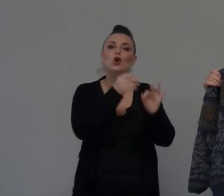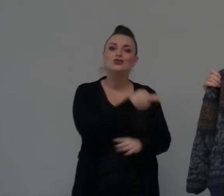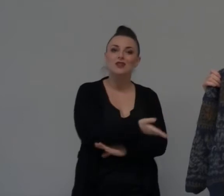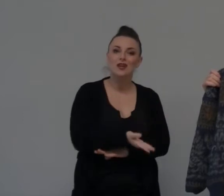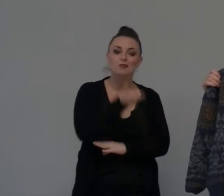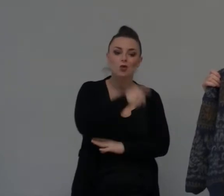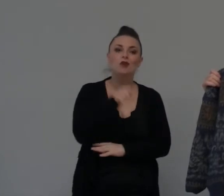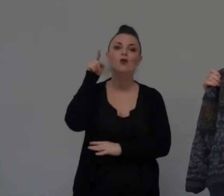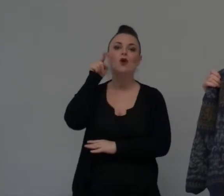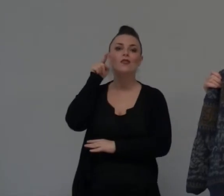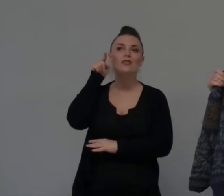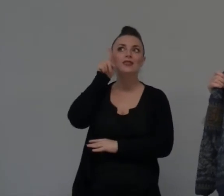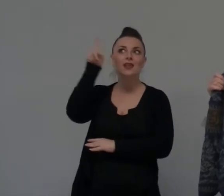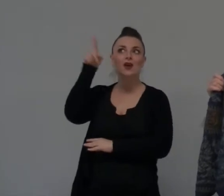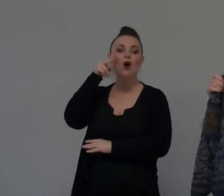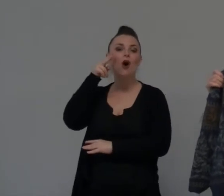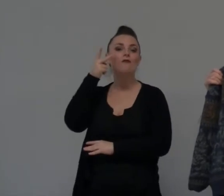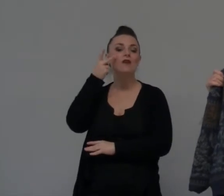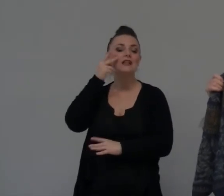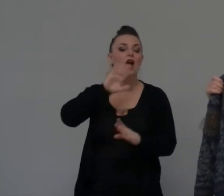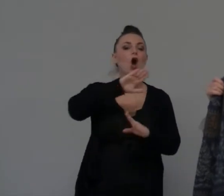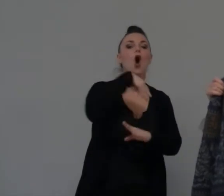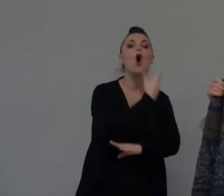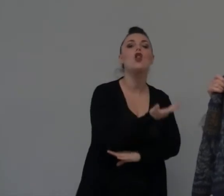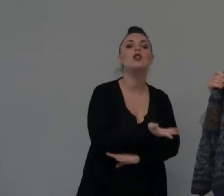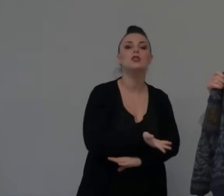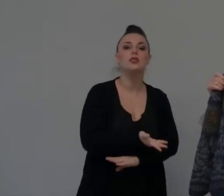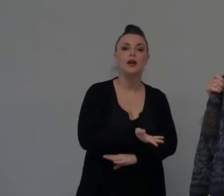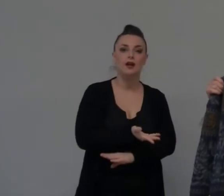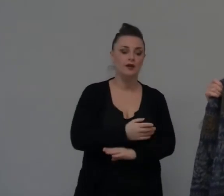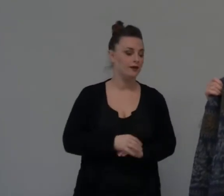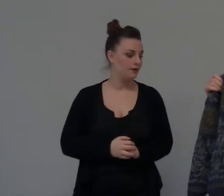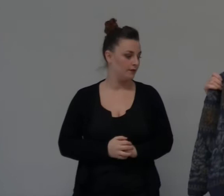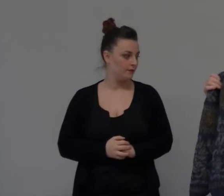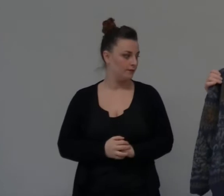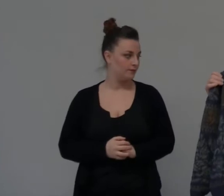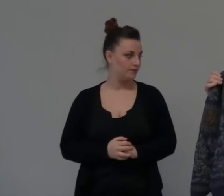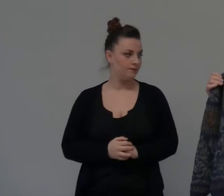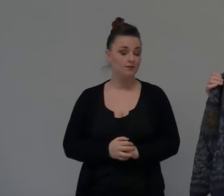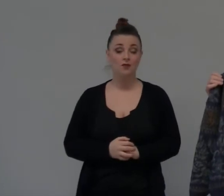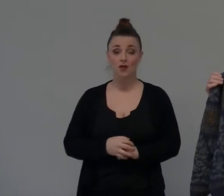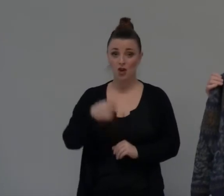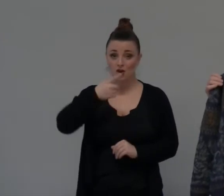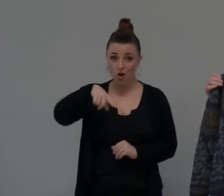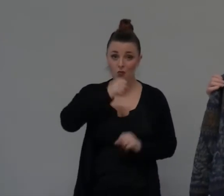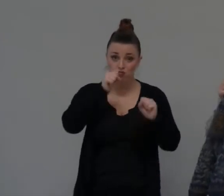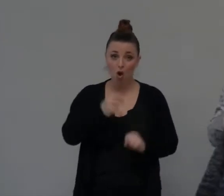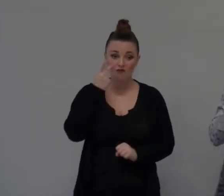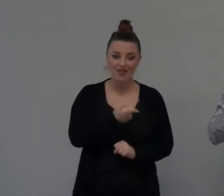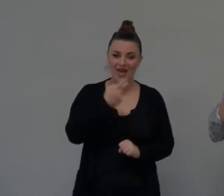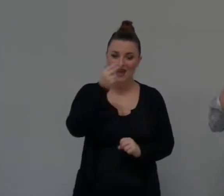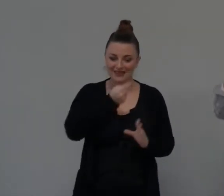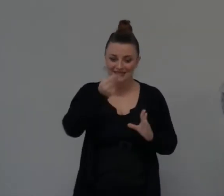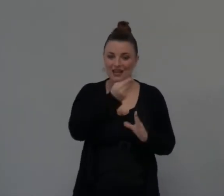visibile Non noi Soltanto a un certo punto Noi vedremo questo disegno